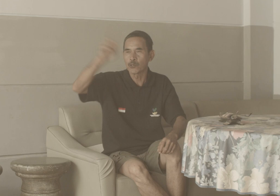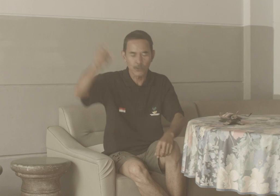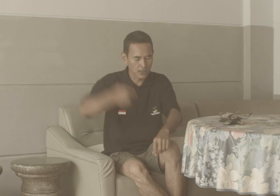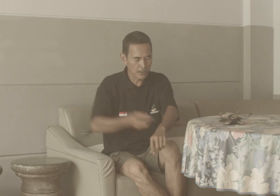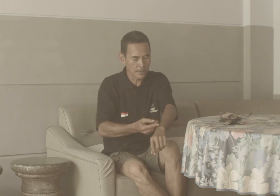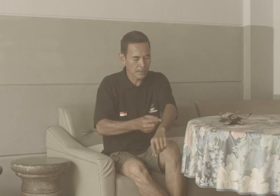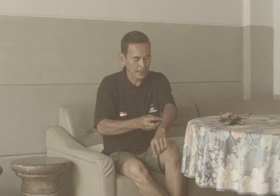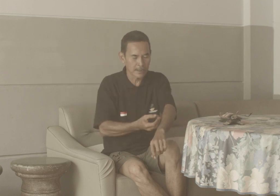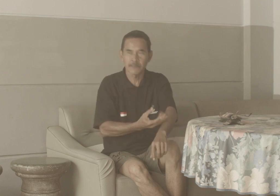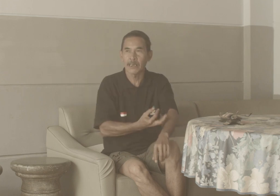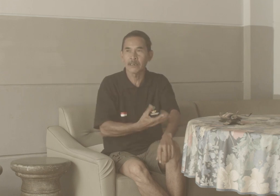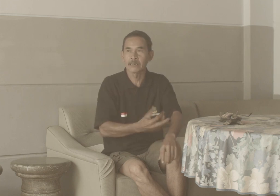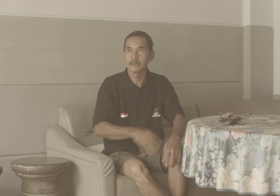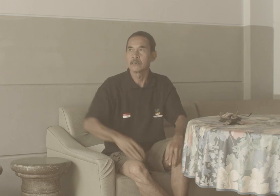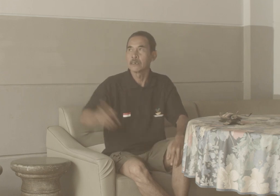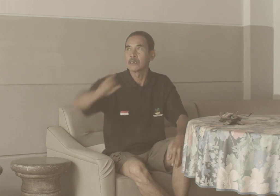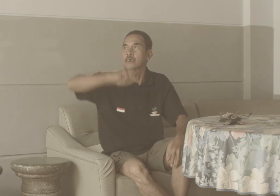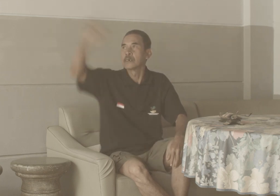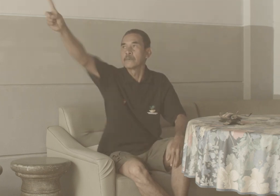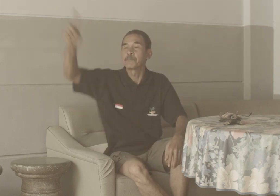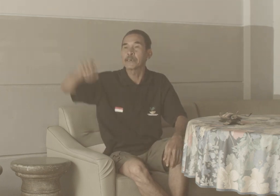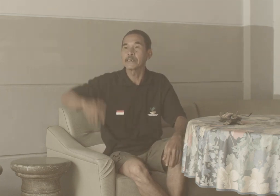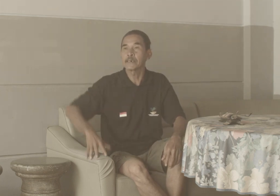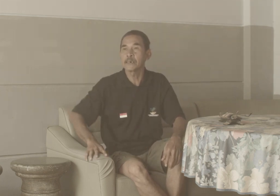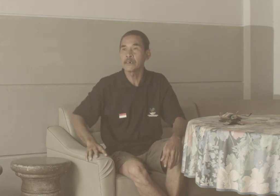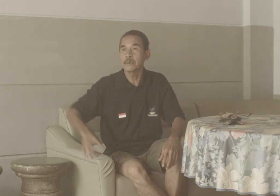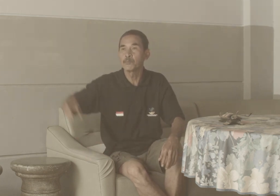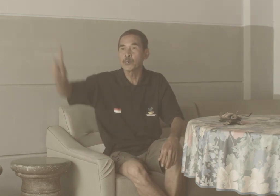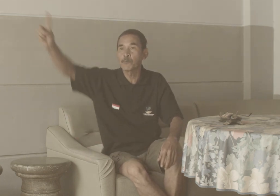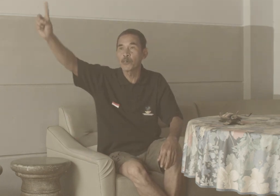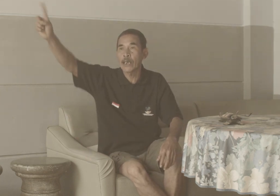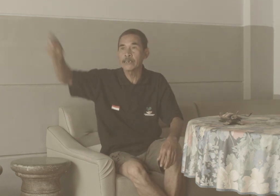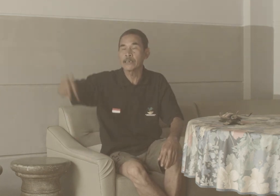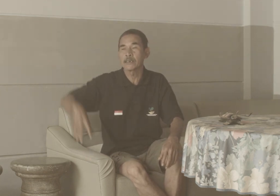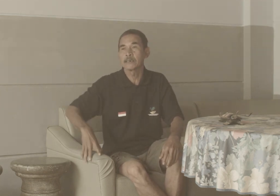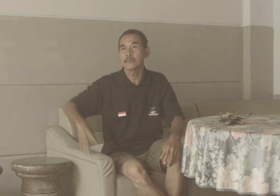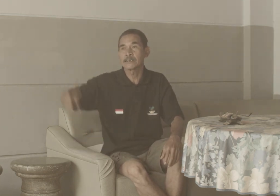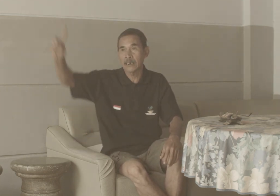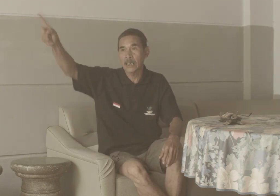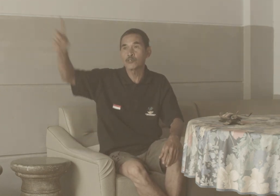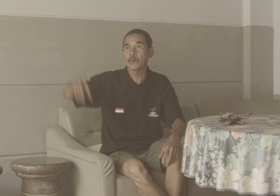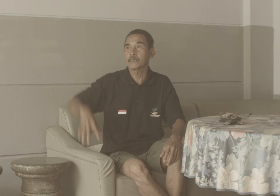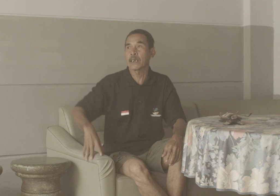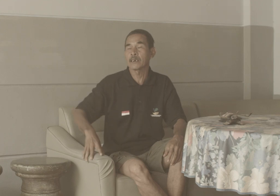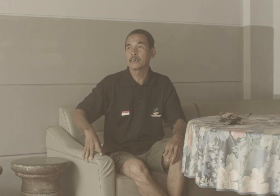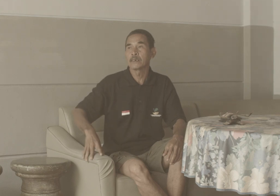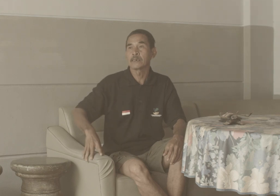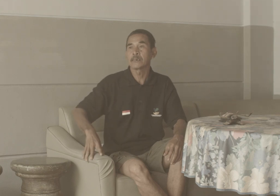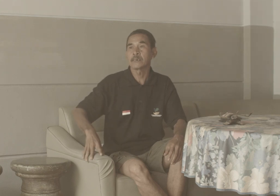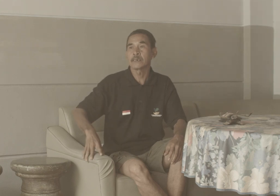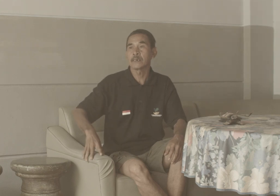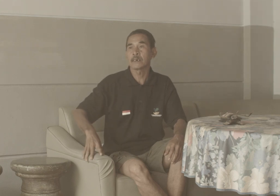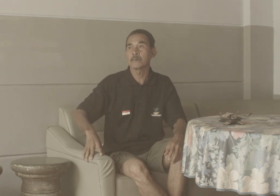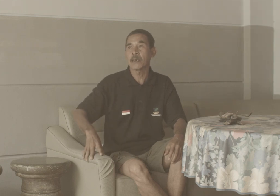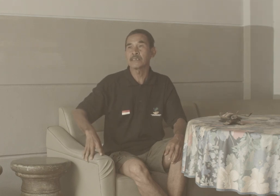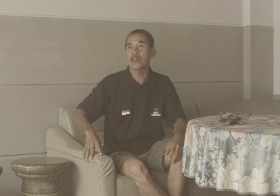good to This is my Pergi ke Pura Pulaki Disana itu banyak Di Banyak